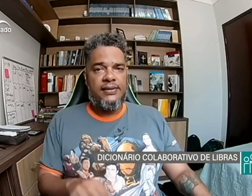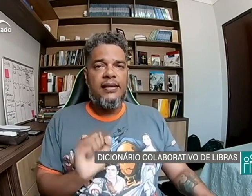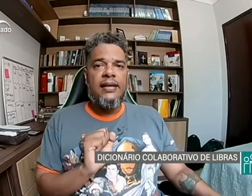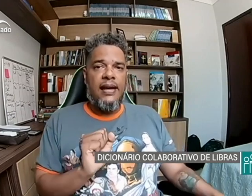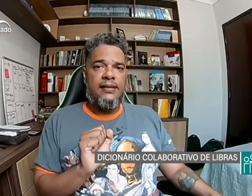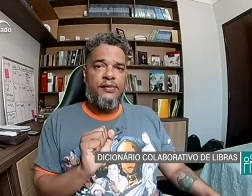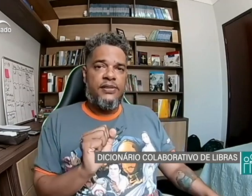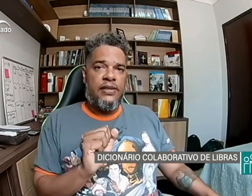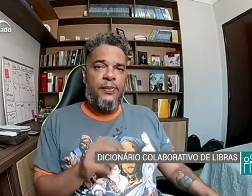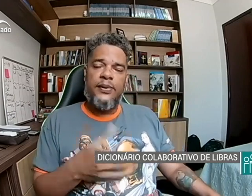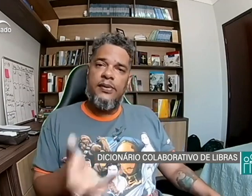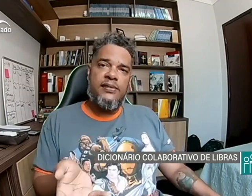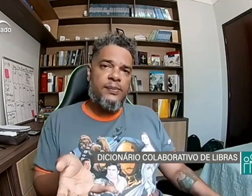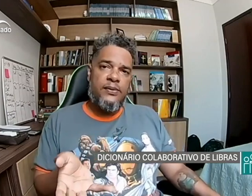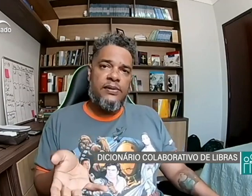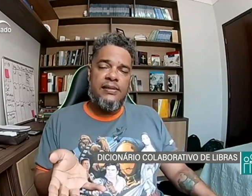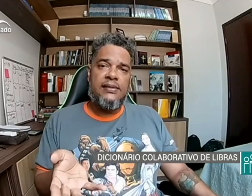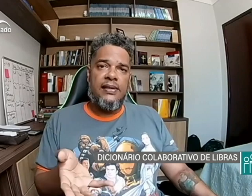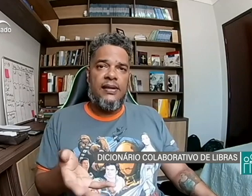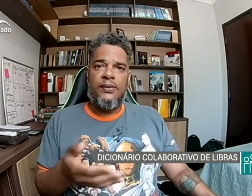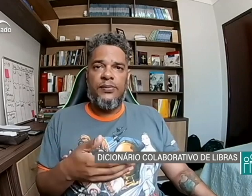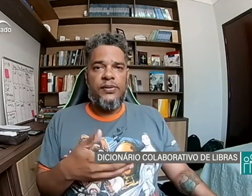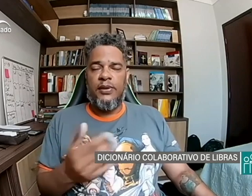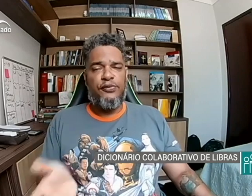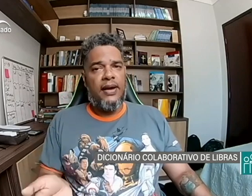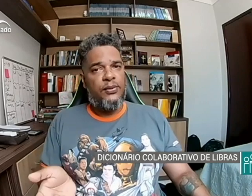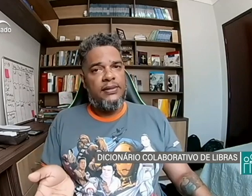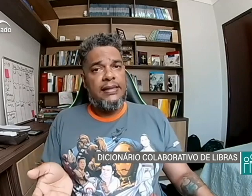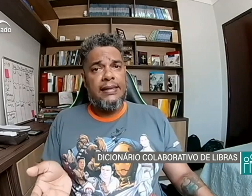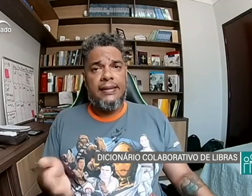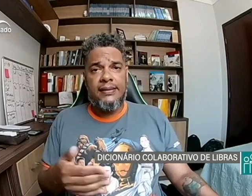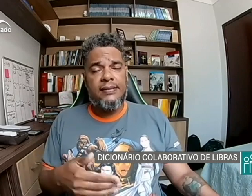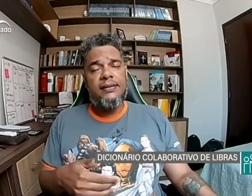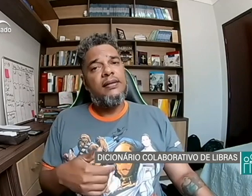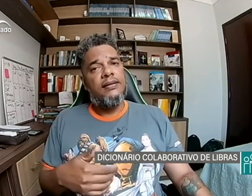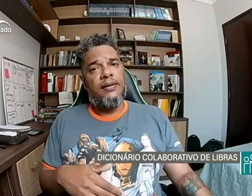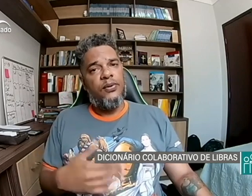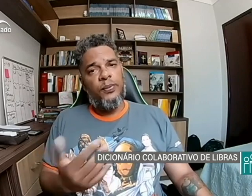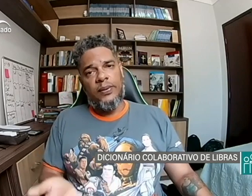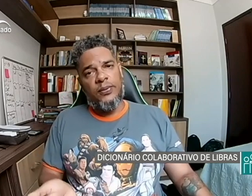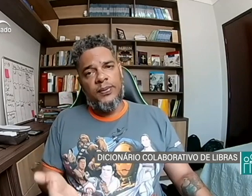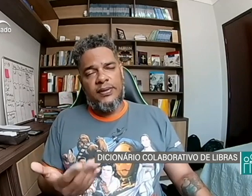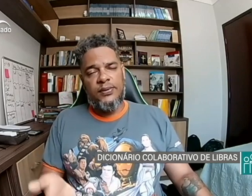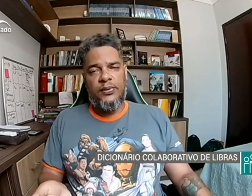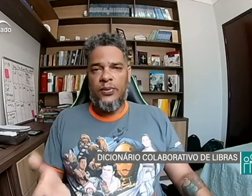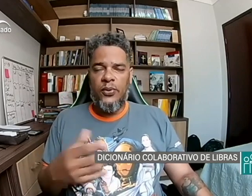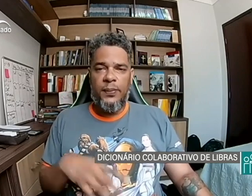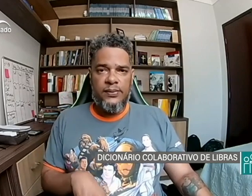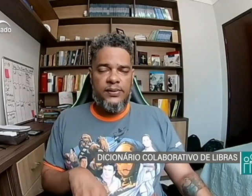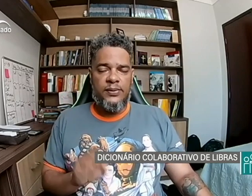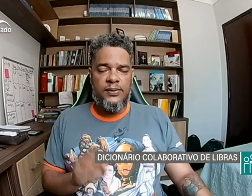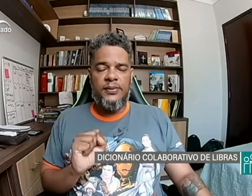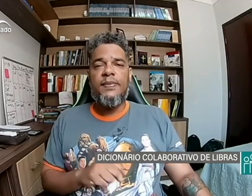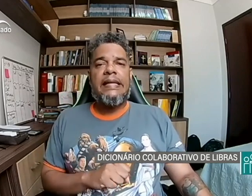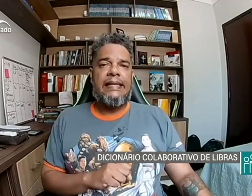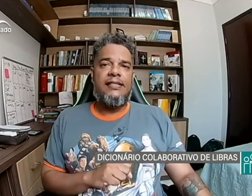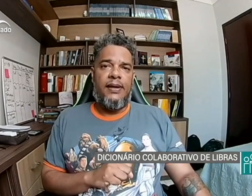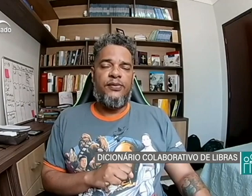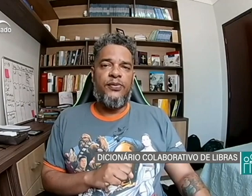através dele. Por enquanto, você pode utilizar o seu navegador de internet, ou pelo computador, ou pelo seu smartphone